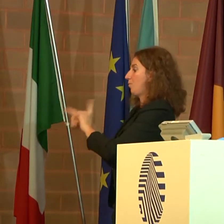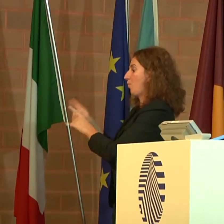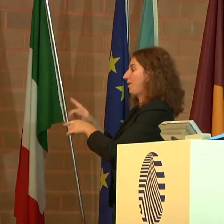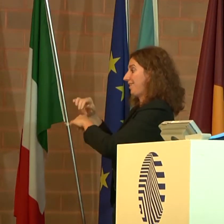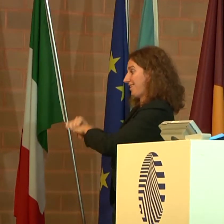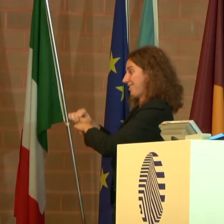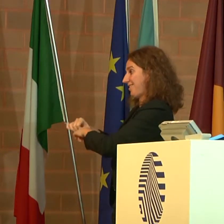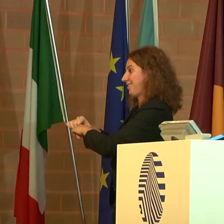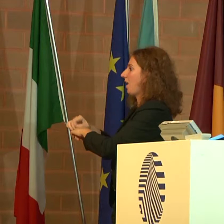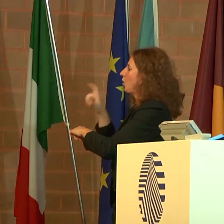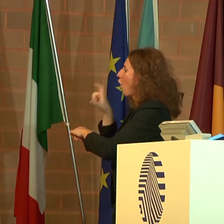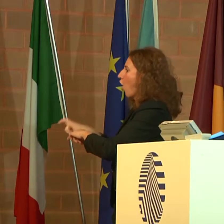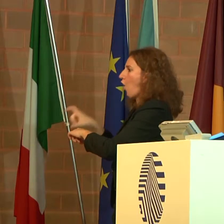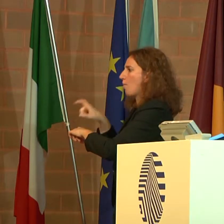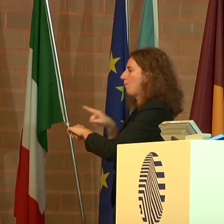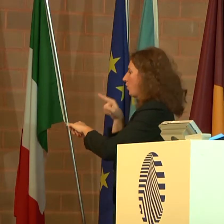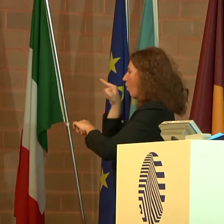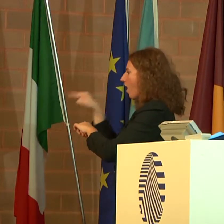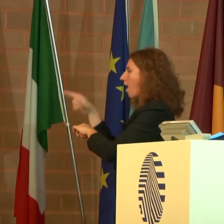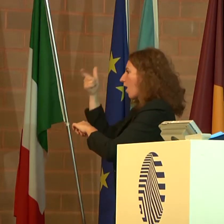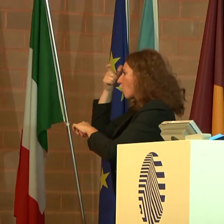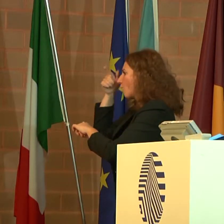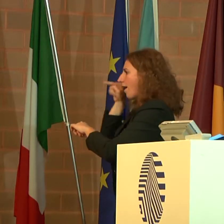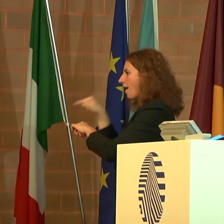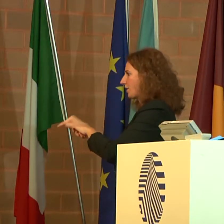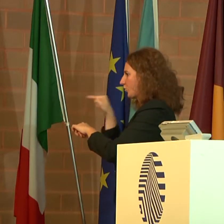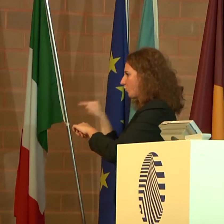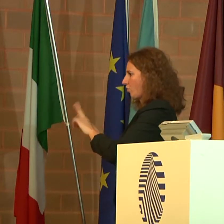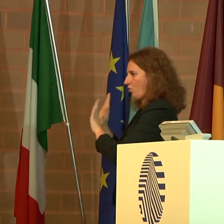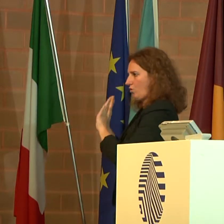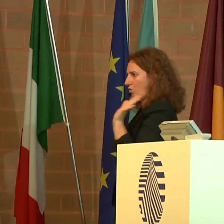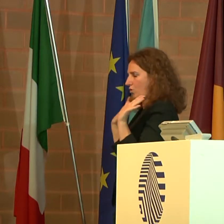obbligatoria alla presenza del Governo in Commissione e il Ministro è fuori sede.